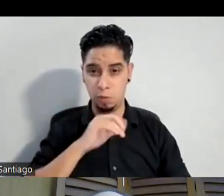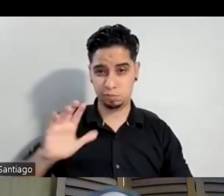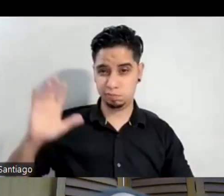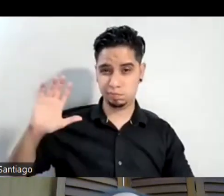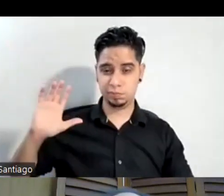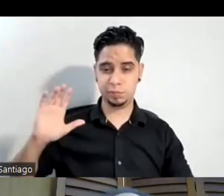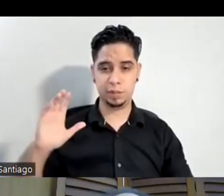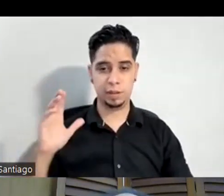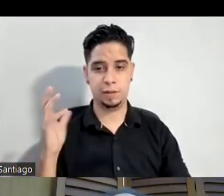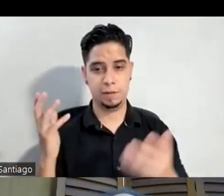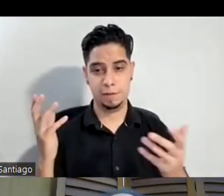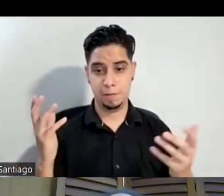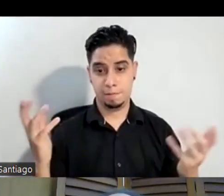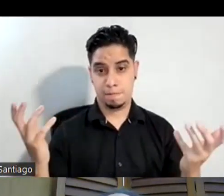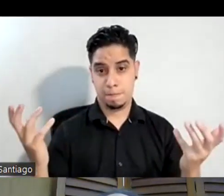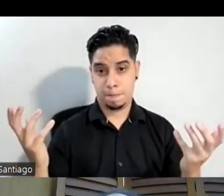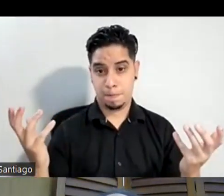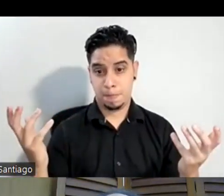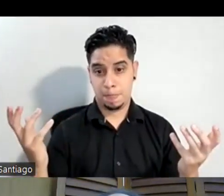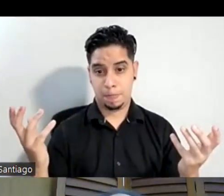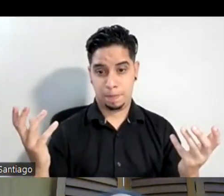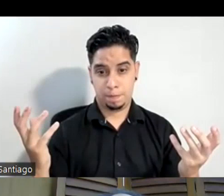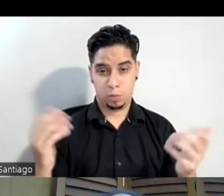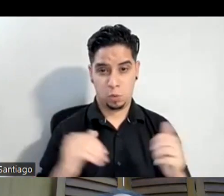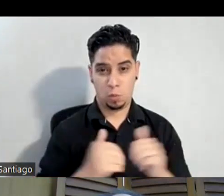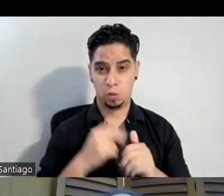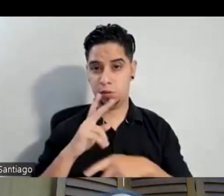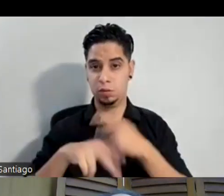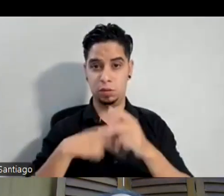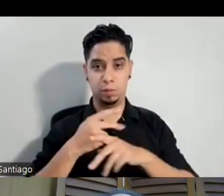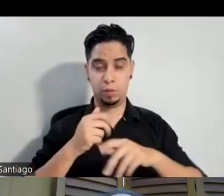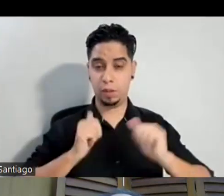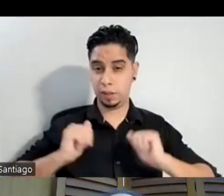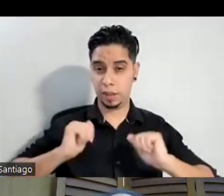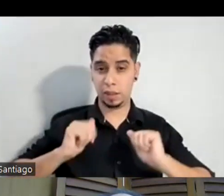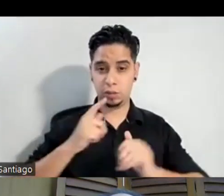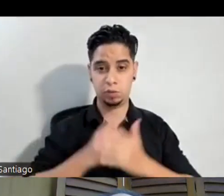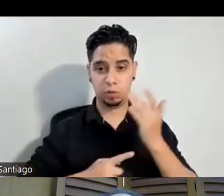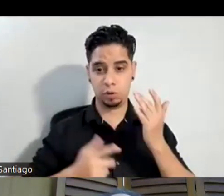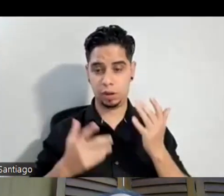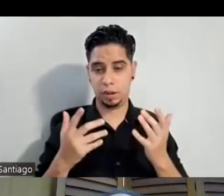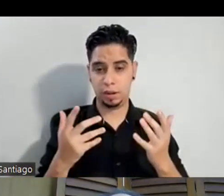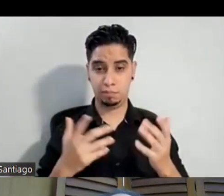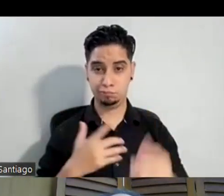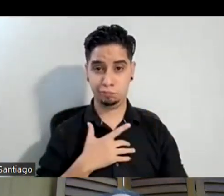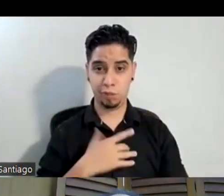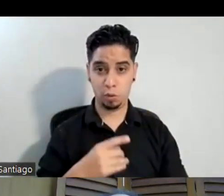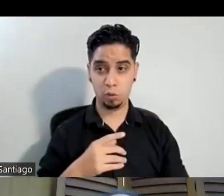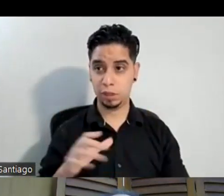o sea es como el tipo de teatro que me que me que me gusta mucho hacer no me